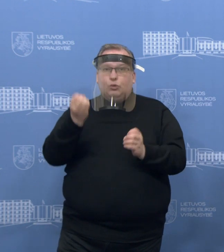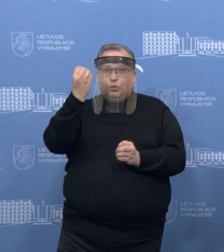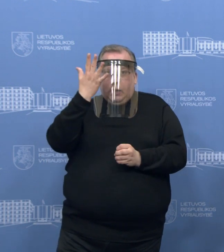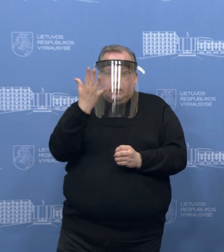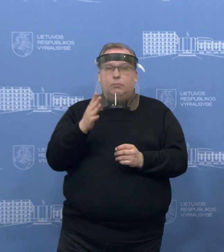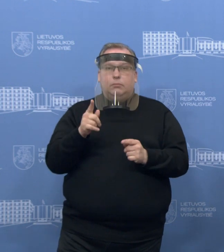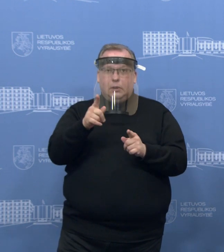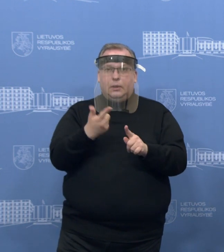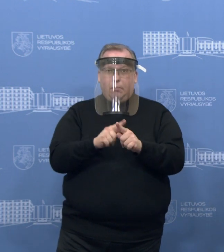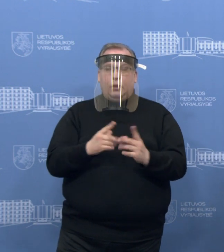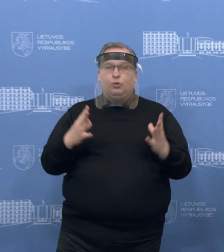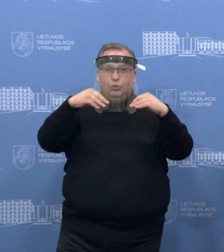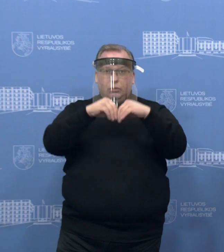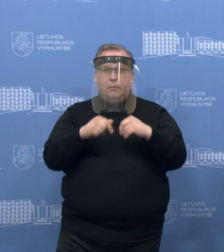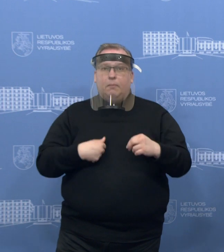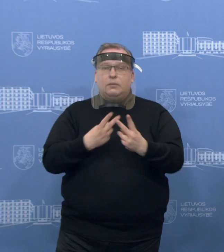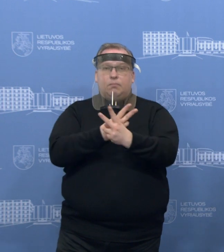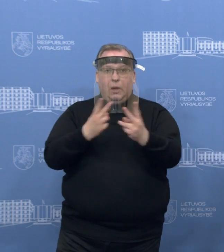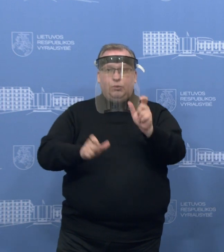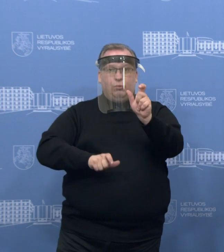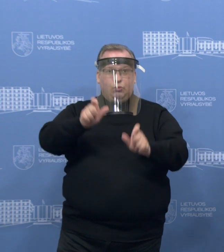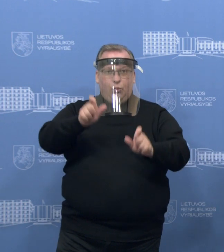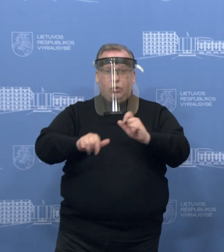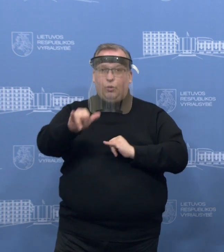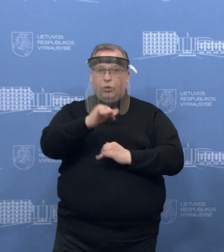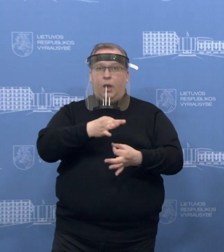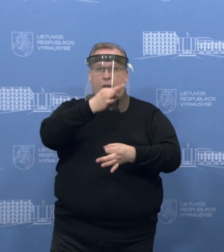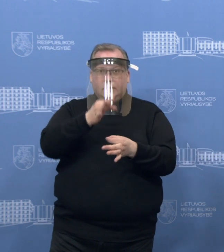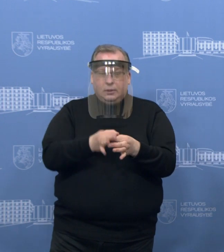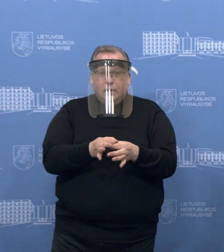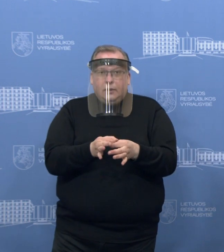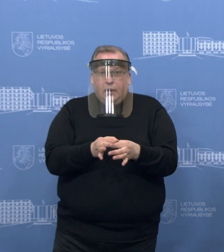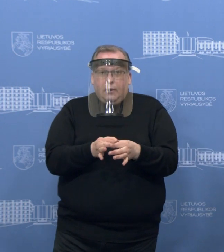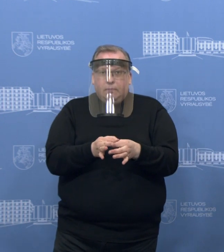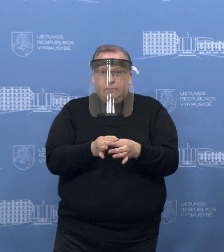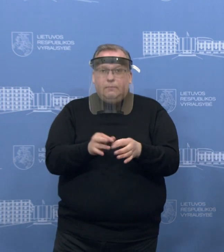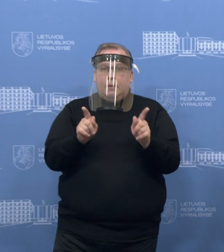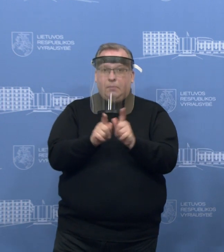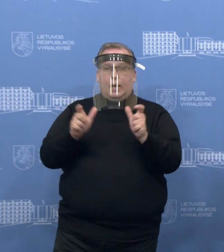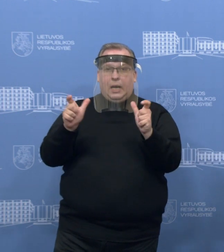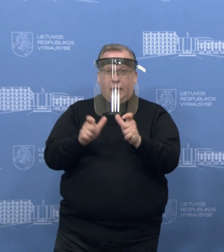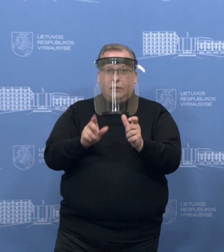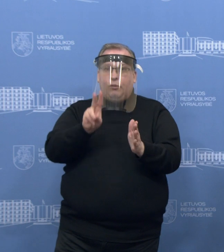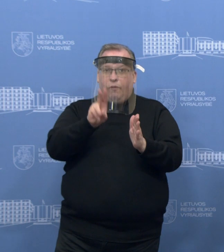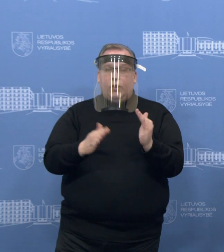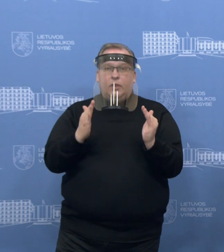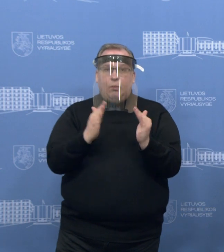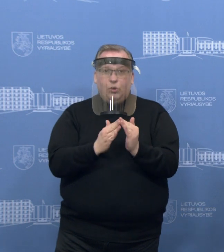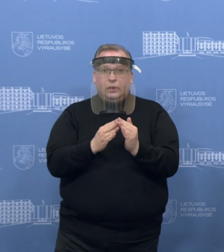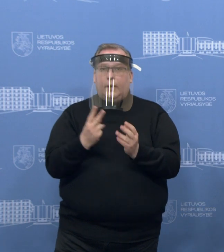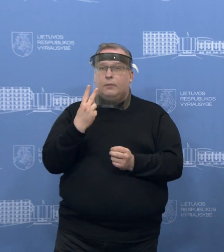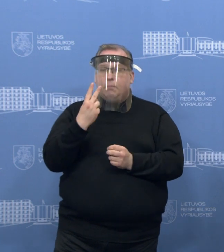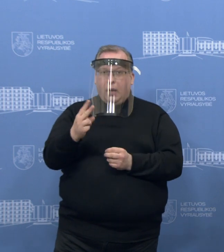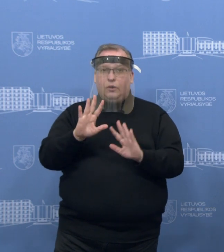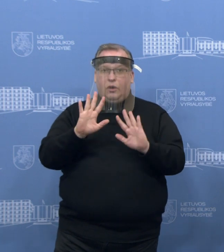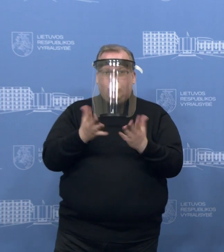situacijoje labai sutelgti. Mes matome žmonės, kurie tikrai atsakingai laikosi karantino režimu ir pamatė įtartiną